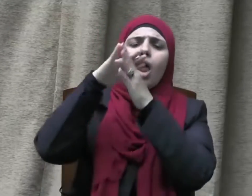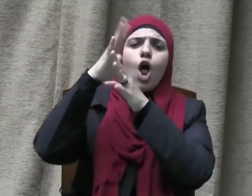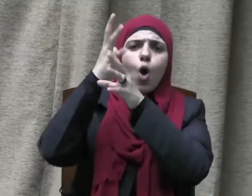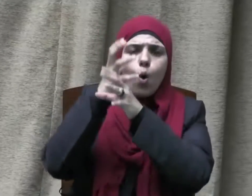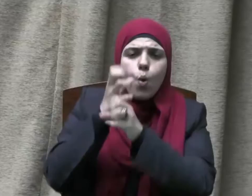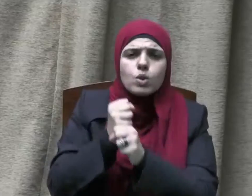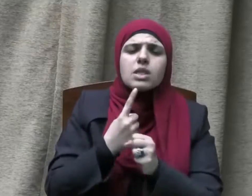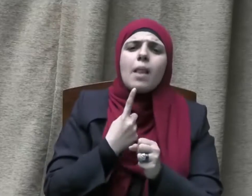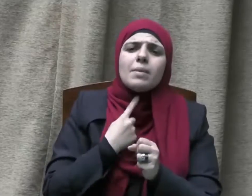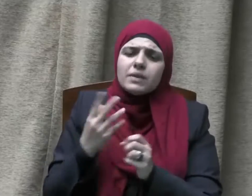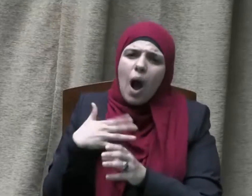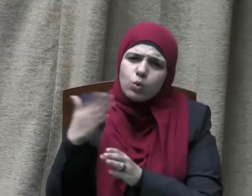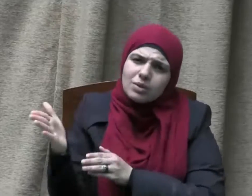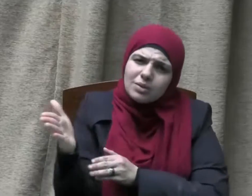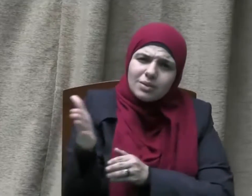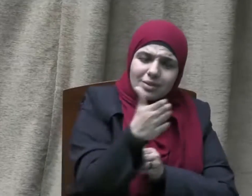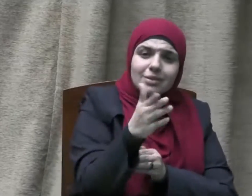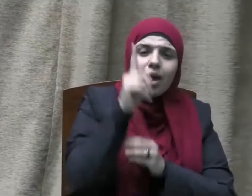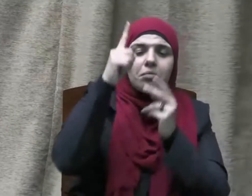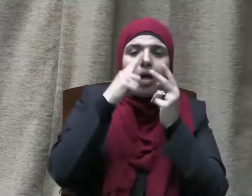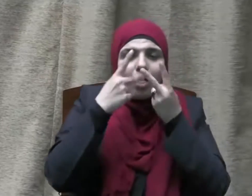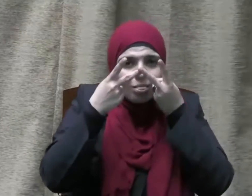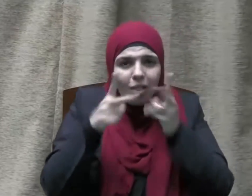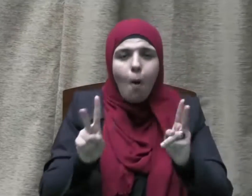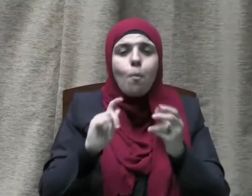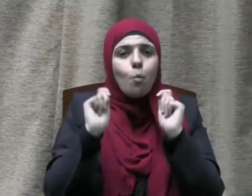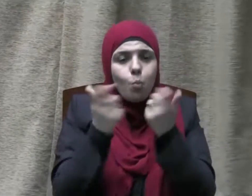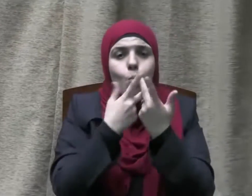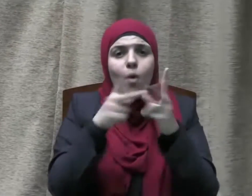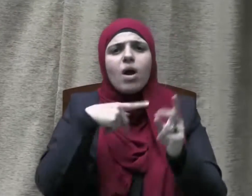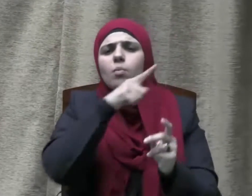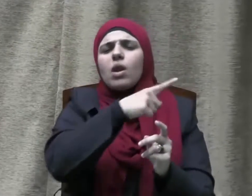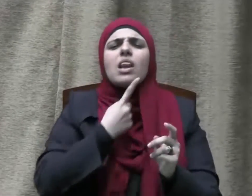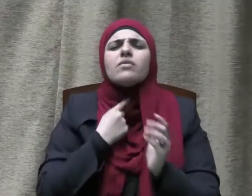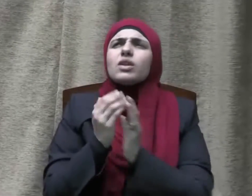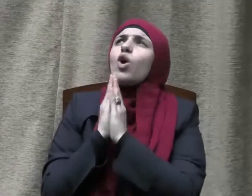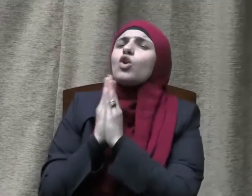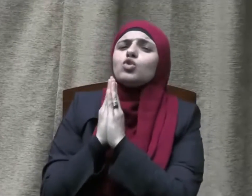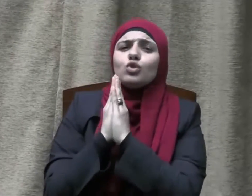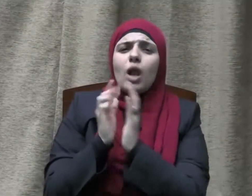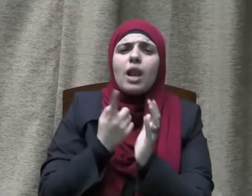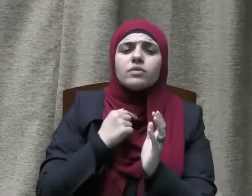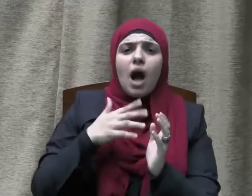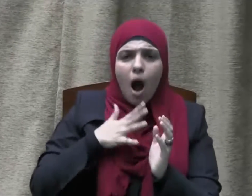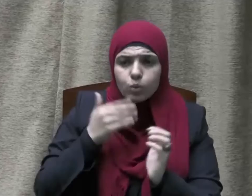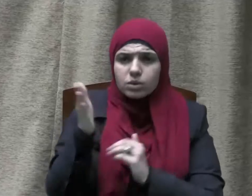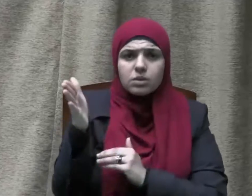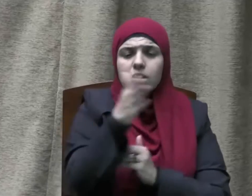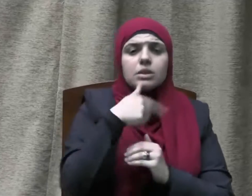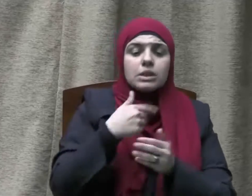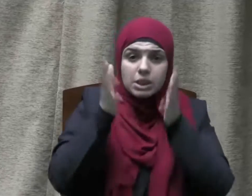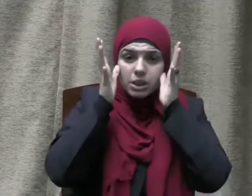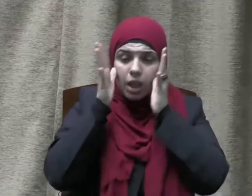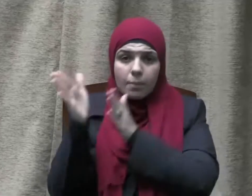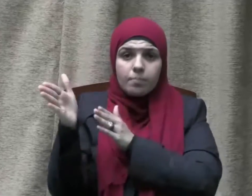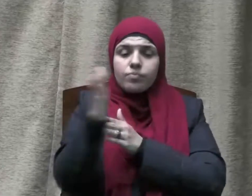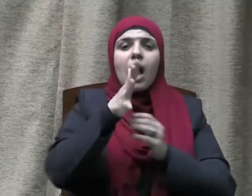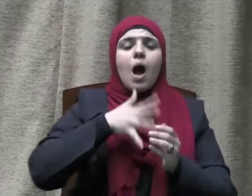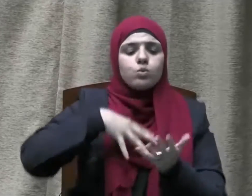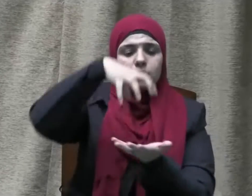عليه وسلم وحقق له أمله ورجاءه بالتوجه في الصلاة إلى الكعبة المشرفة